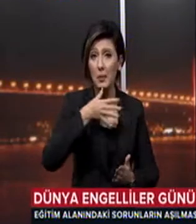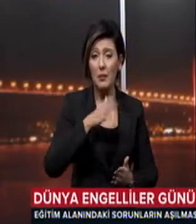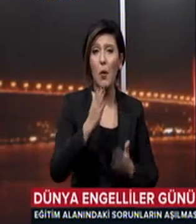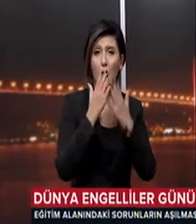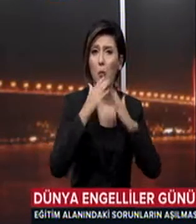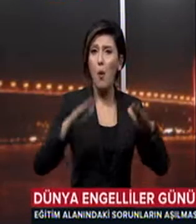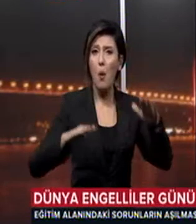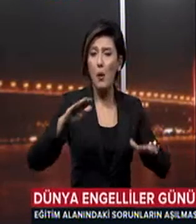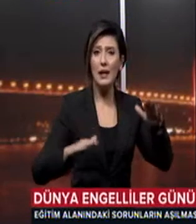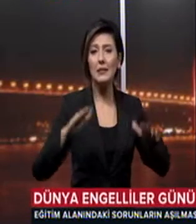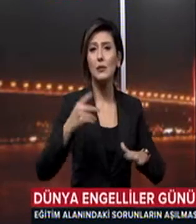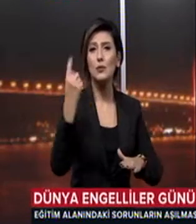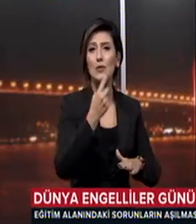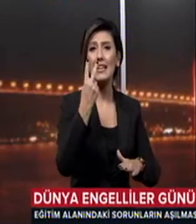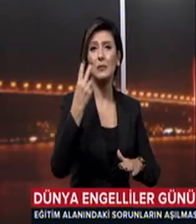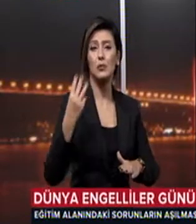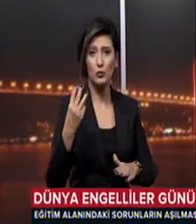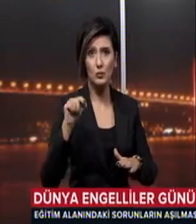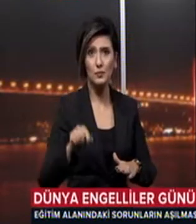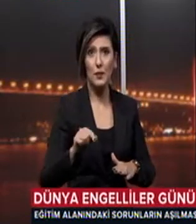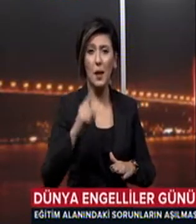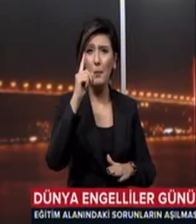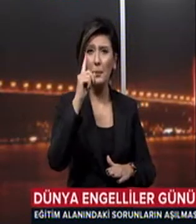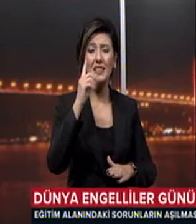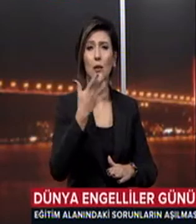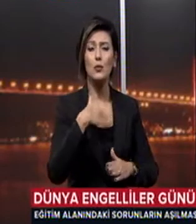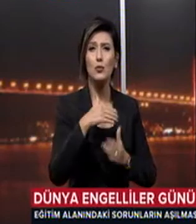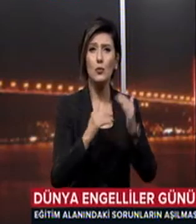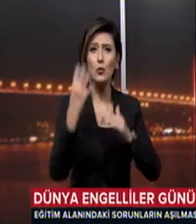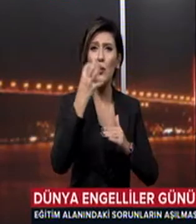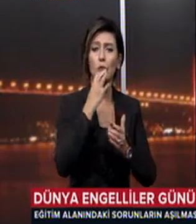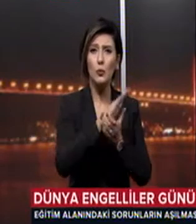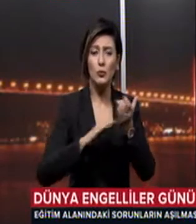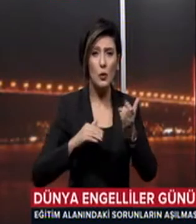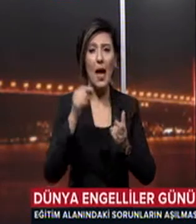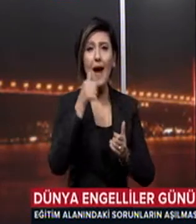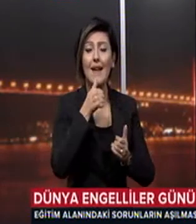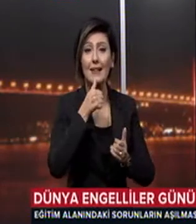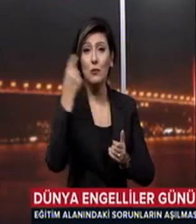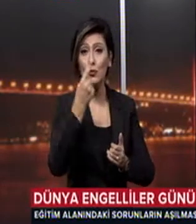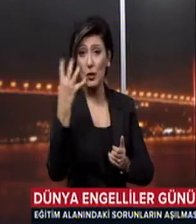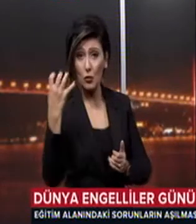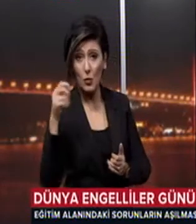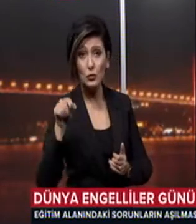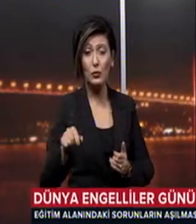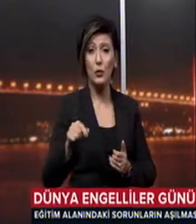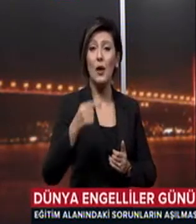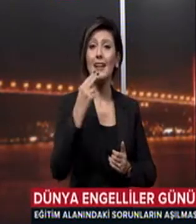En az bir engeli olup yüksek öğrenim mezuniyet oranı erkeklerde %4 Kadınlardaysa %1,5'da kalıyor